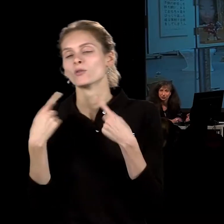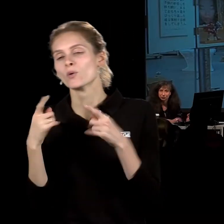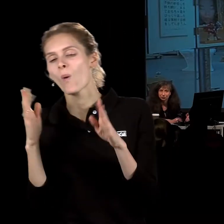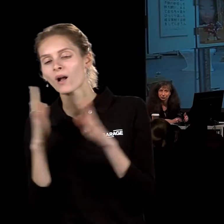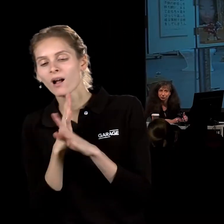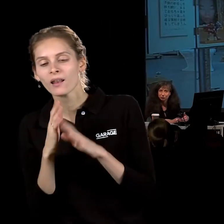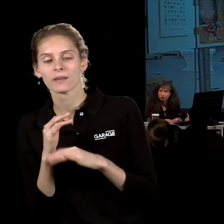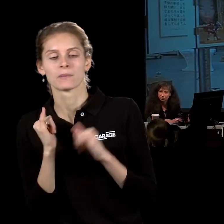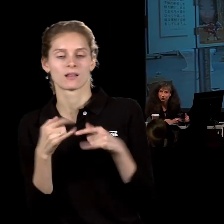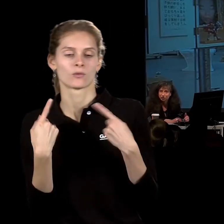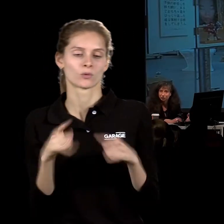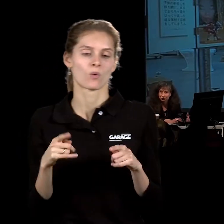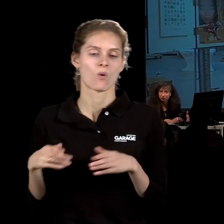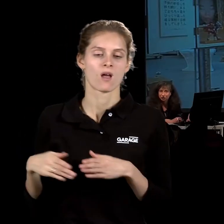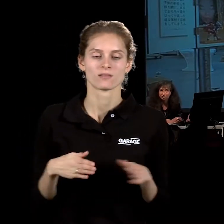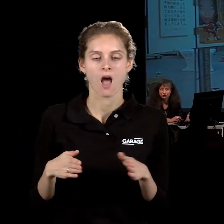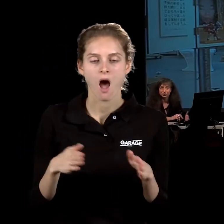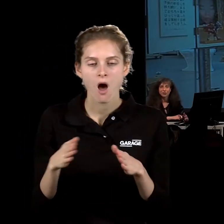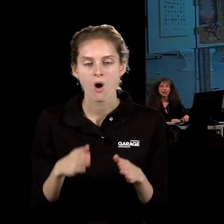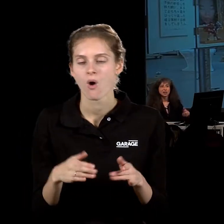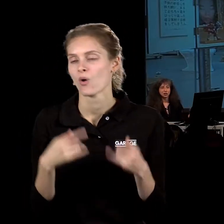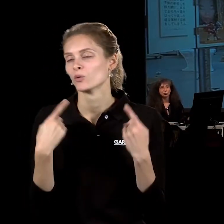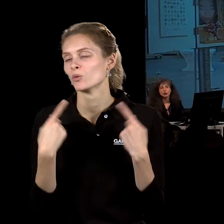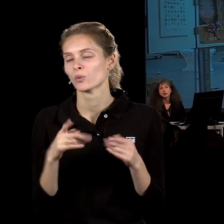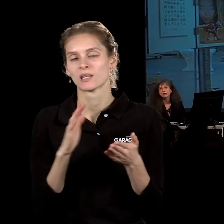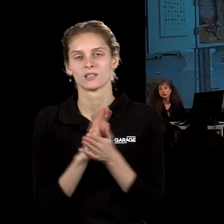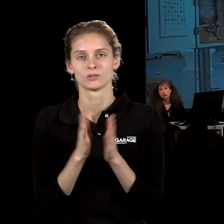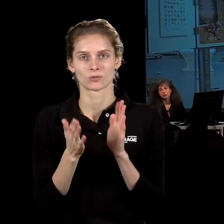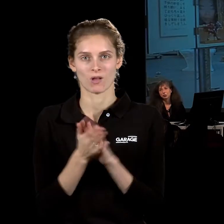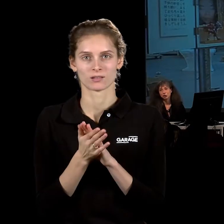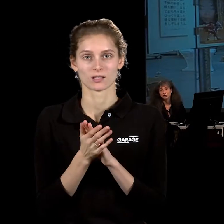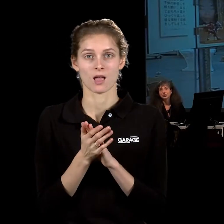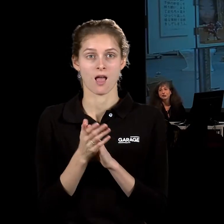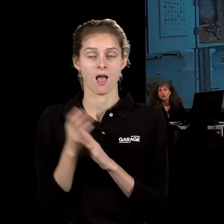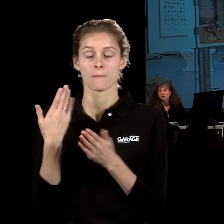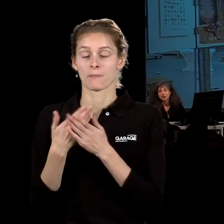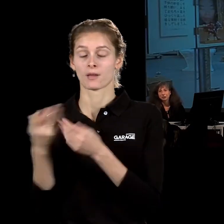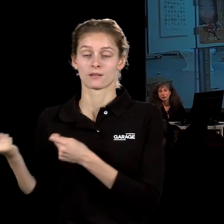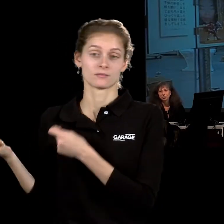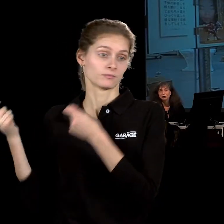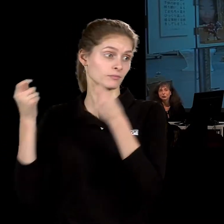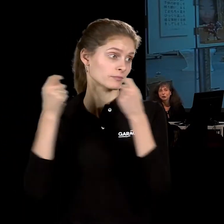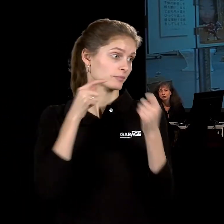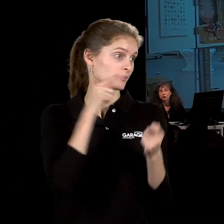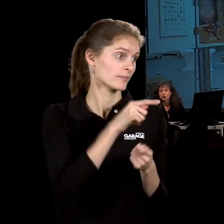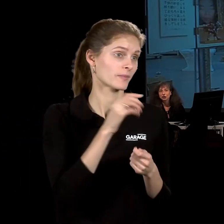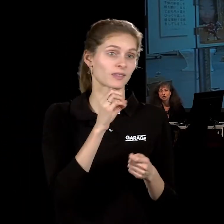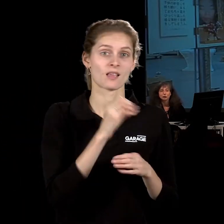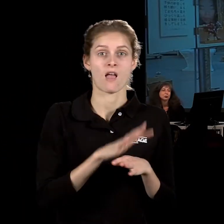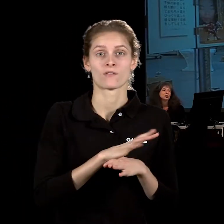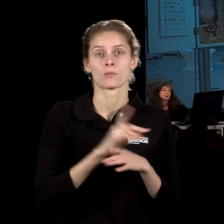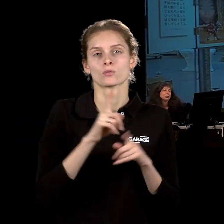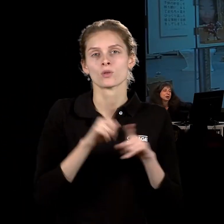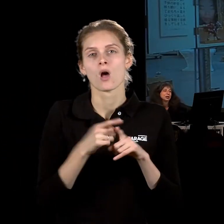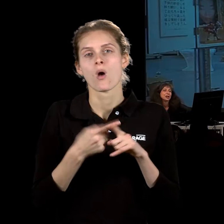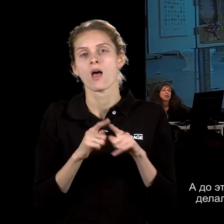движение, абсолютно другое общение, другие ситуации. Чем он оказывается в Европе? Чем он оказывается на Западе? Что такое это путешествие?